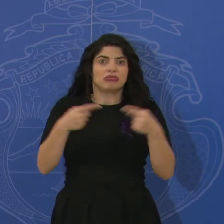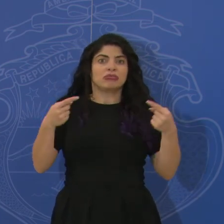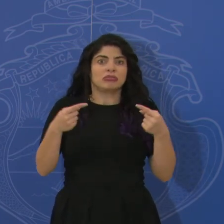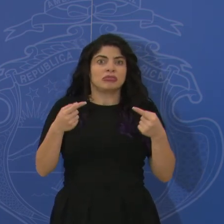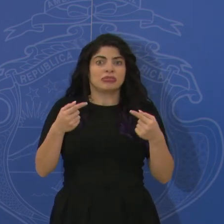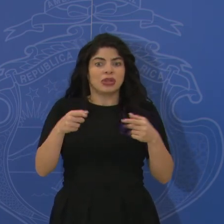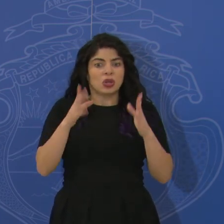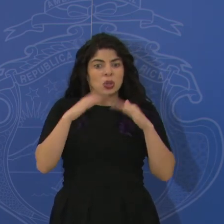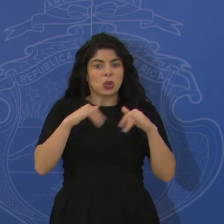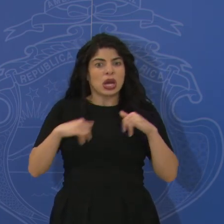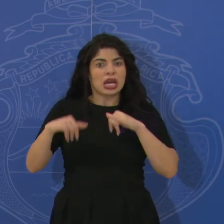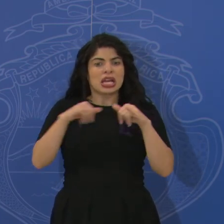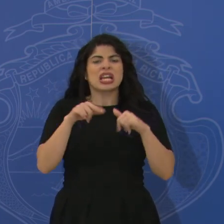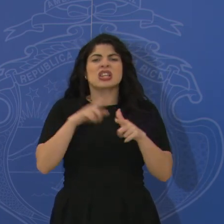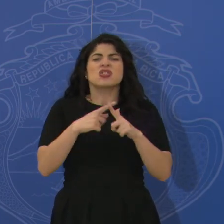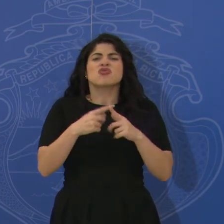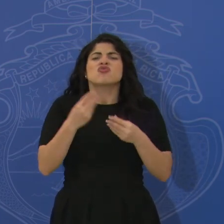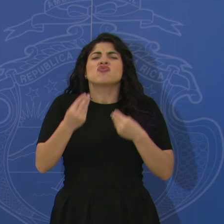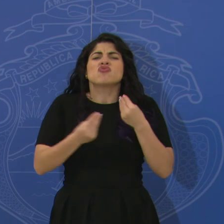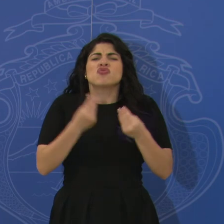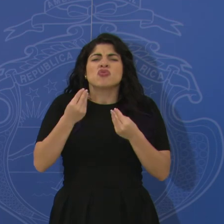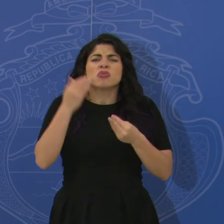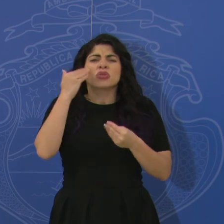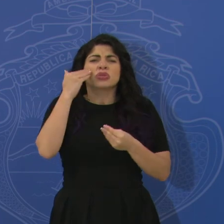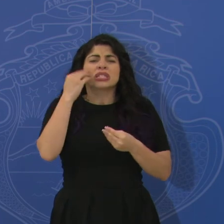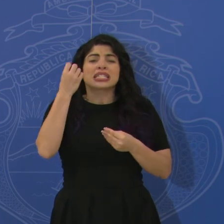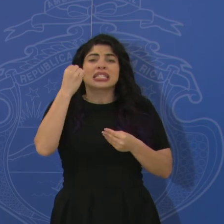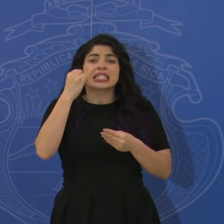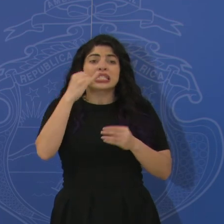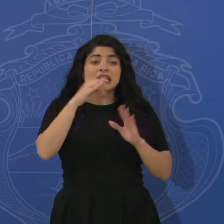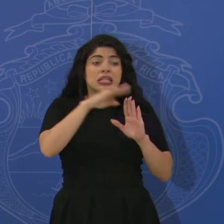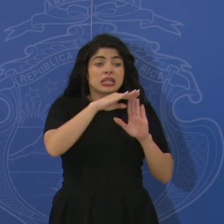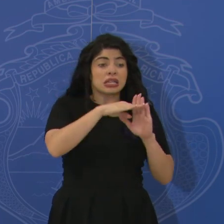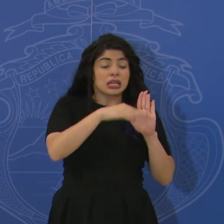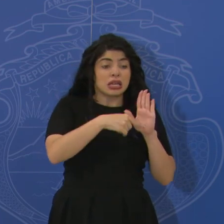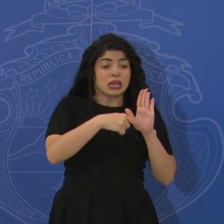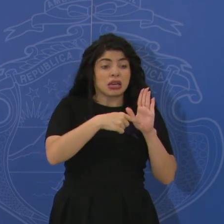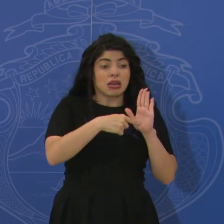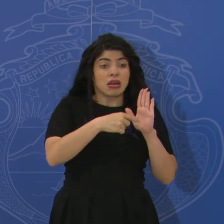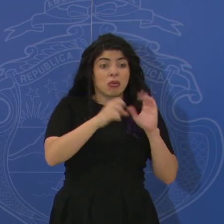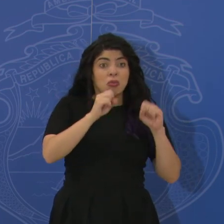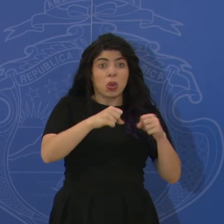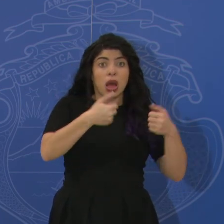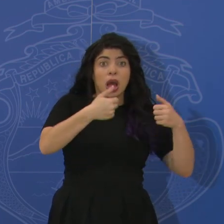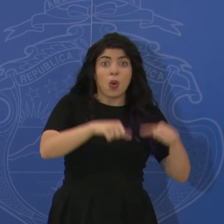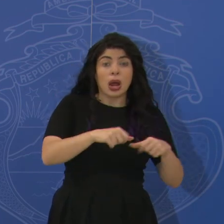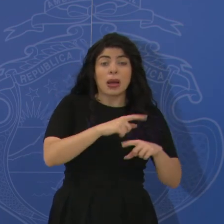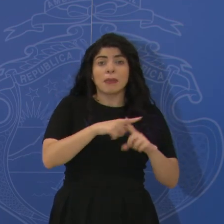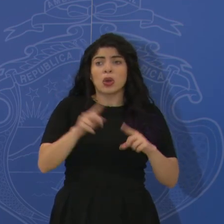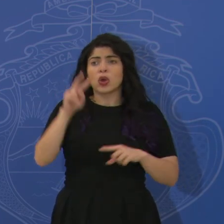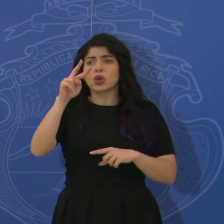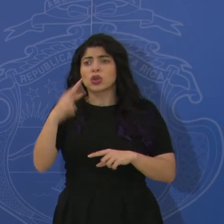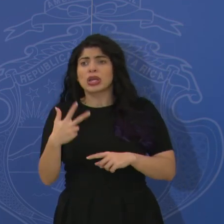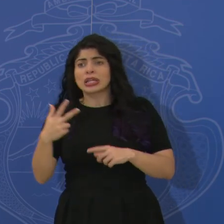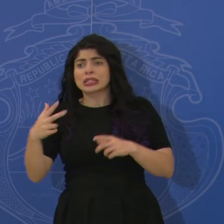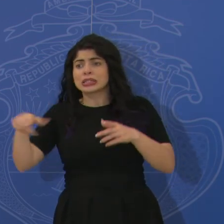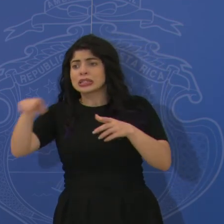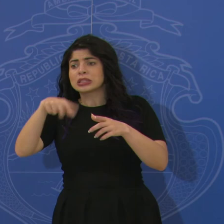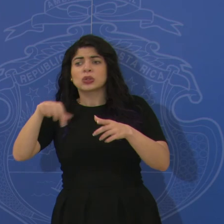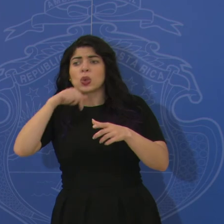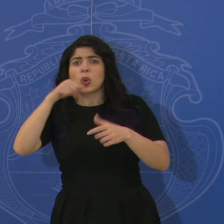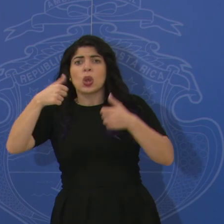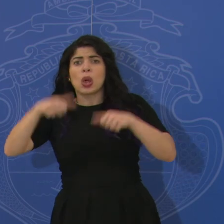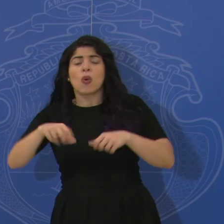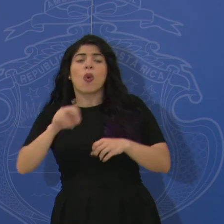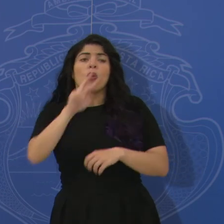cómo saber, por ejemplo, si una medida se tomó por acuerdo, pero resulta, qué sé yo, que dos terceras partes de las personas no están de acuerdo